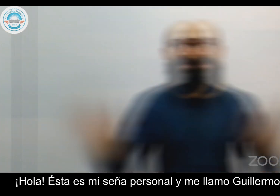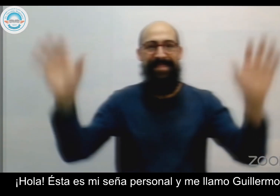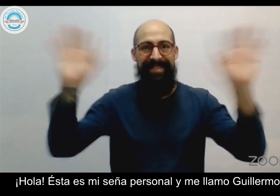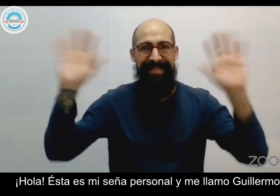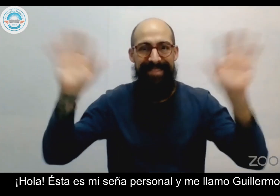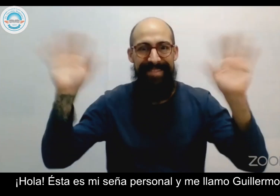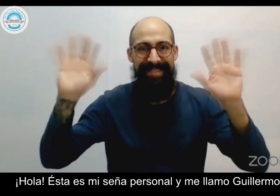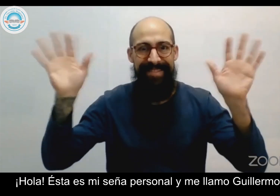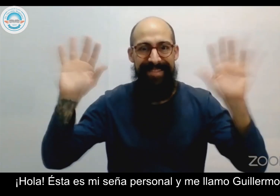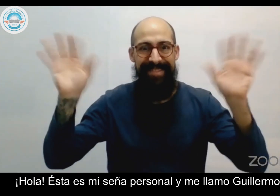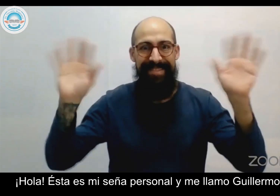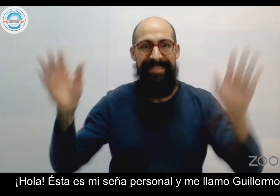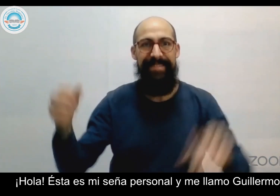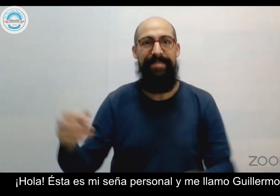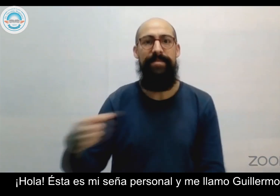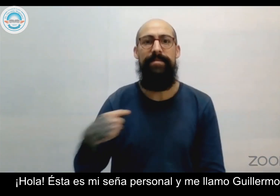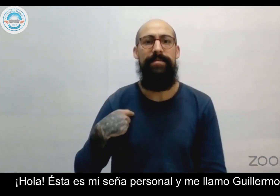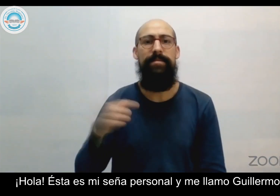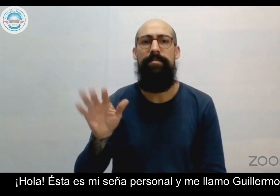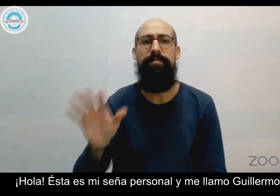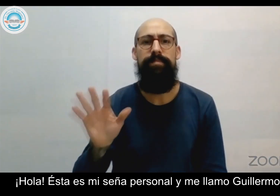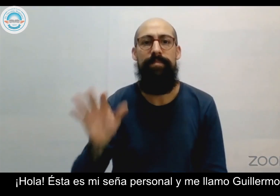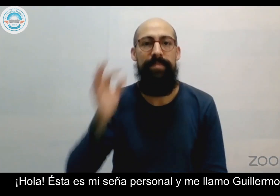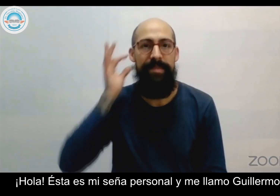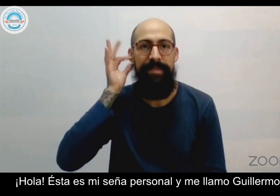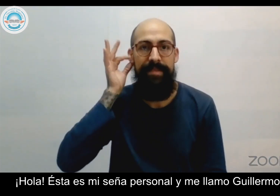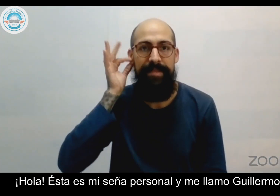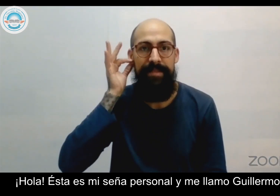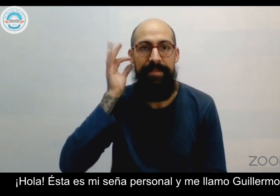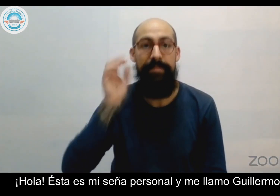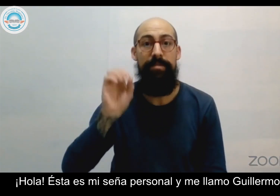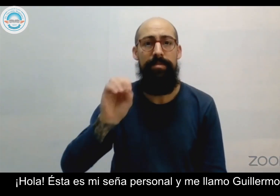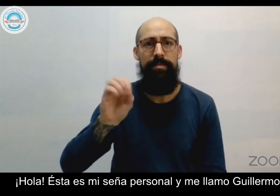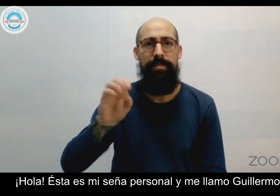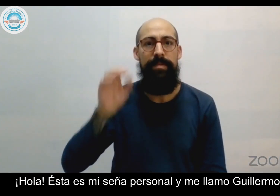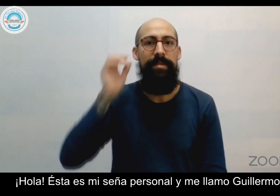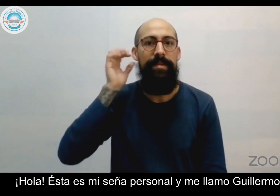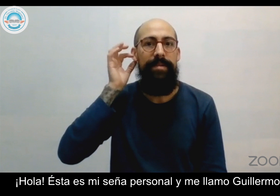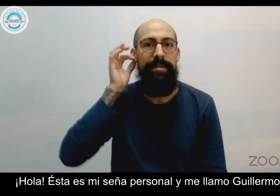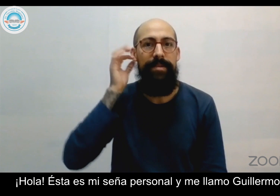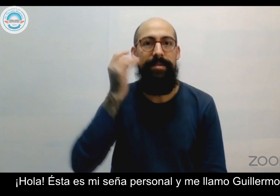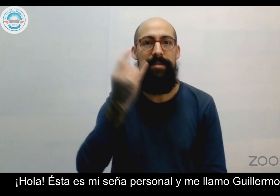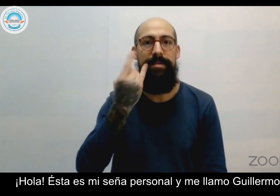Hola, mi seño personal es y me llamo Guillermo.